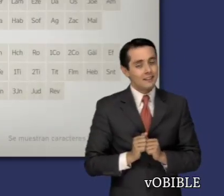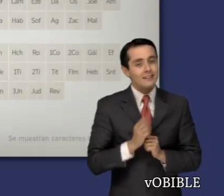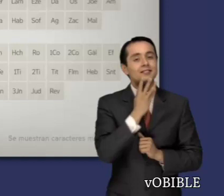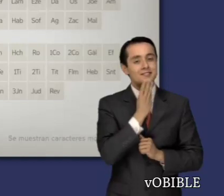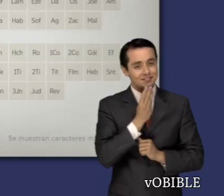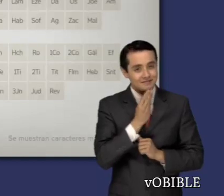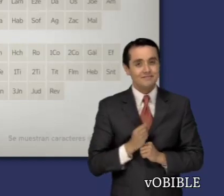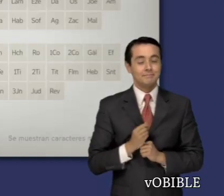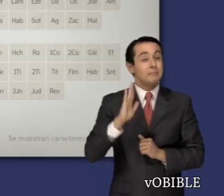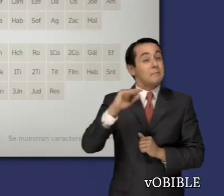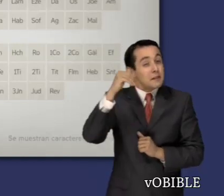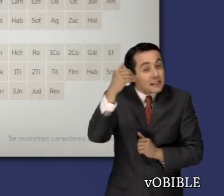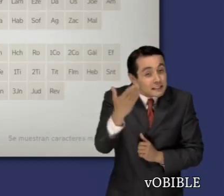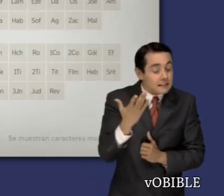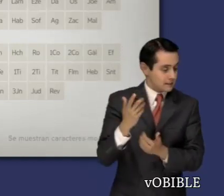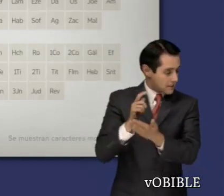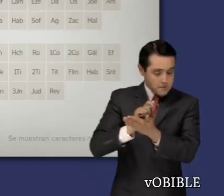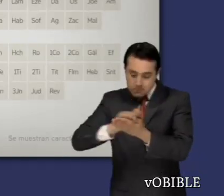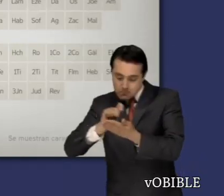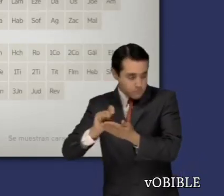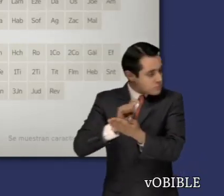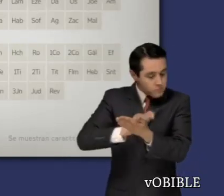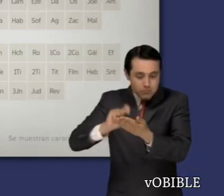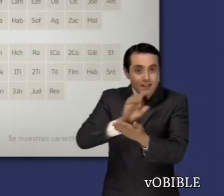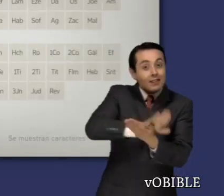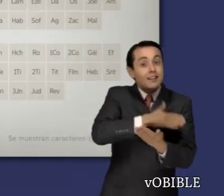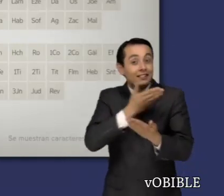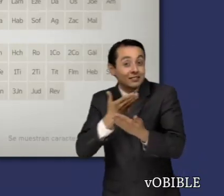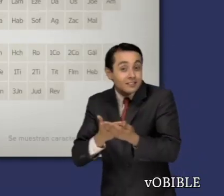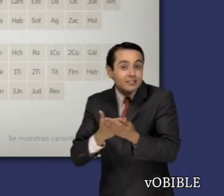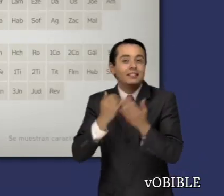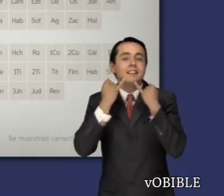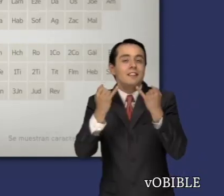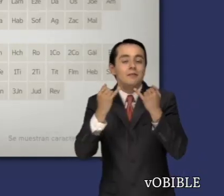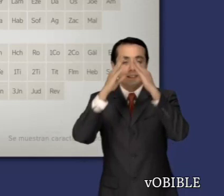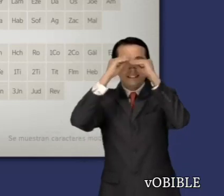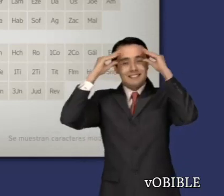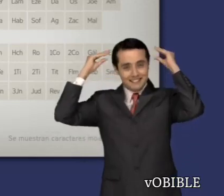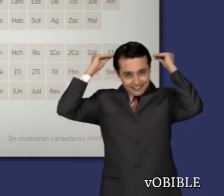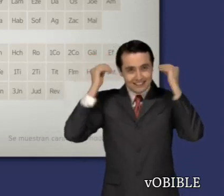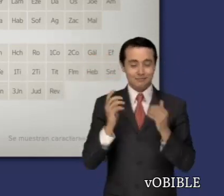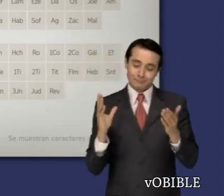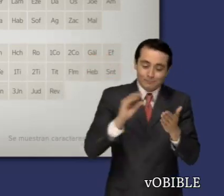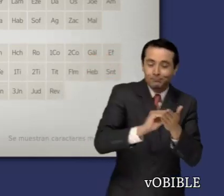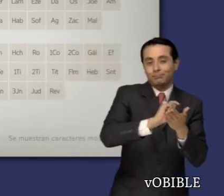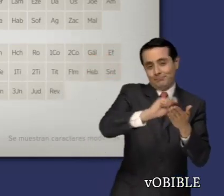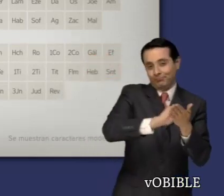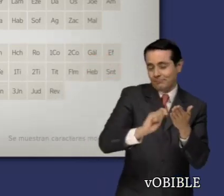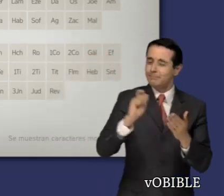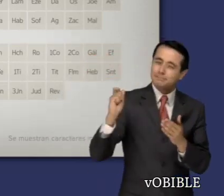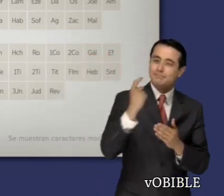griegas cristianas, hay pruebas de que originalmente se escribió en hebreo y parece que tiempo después él mismo tradujo su